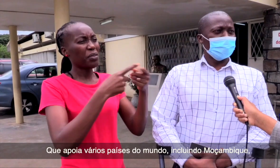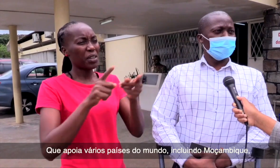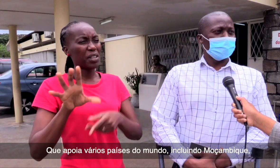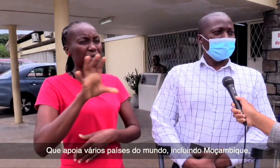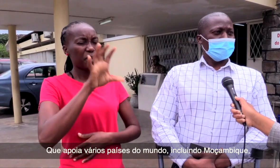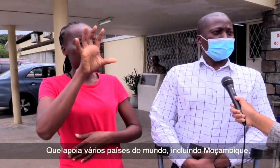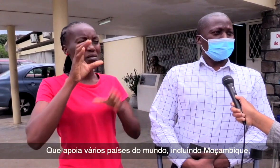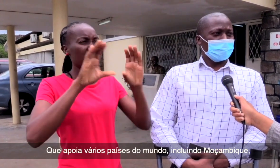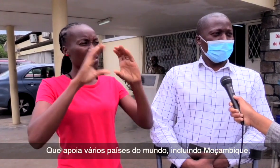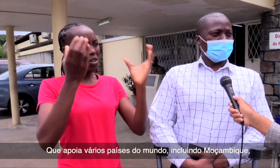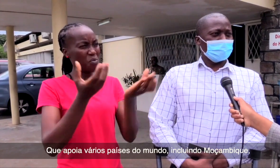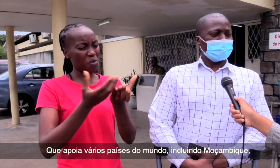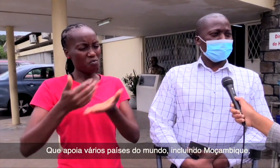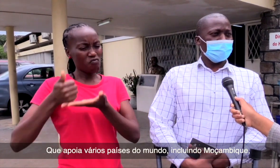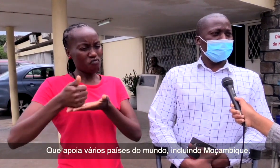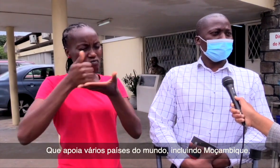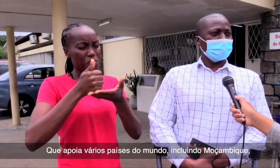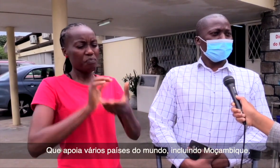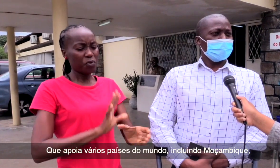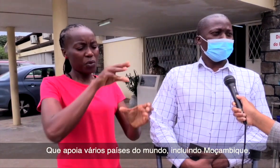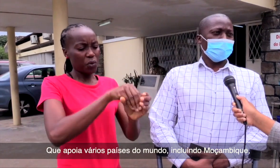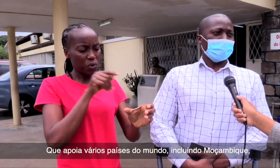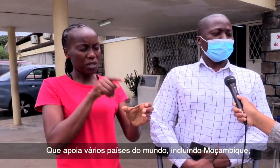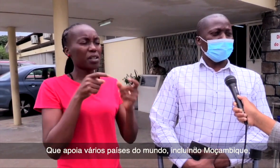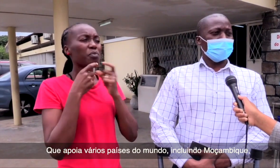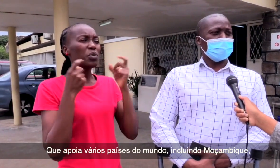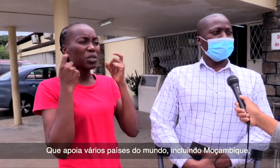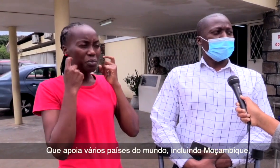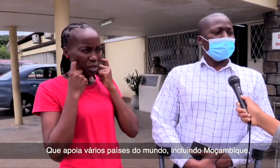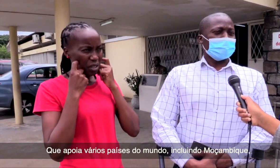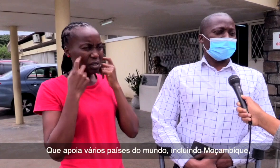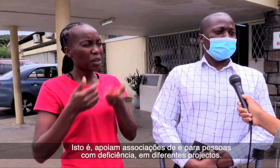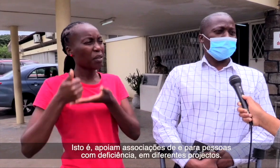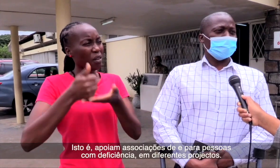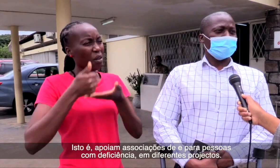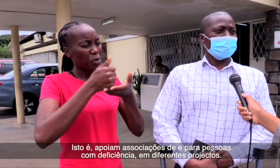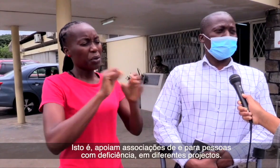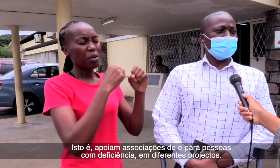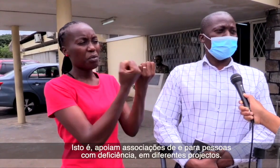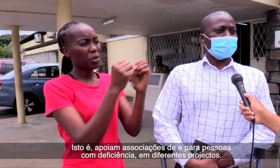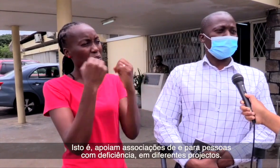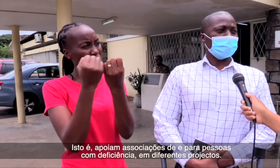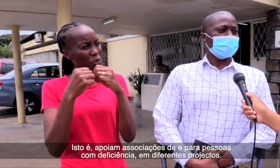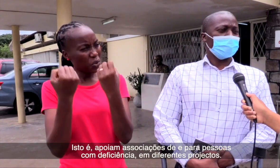mundo, incluindo em Moçambique. Isto é, apoiam associações de e para pessoas com